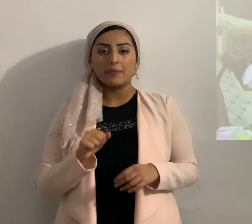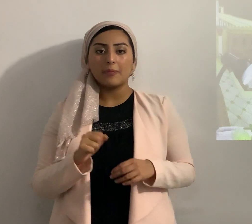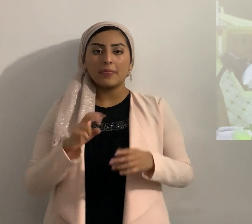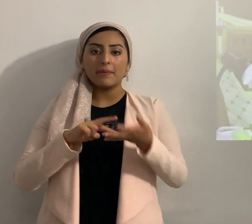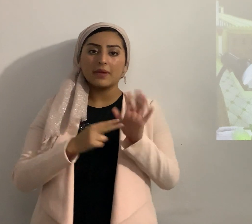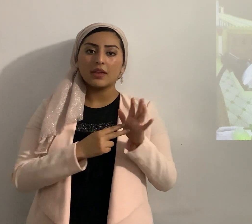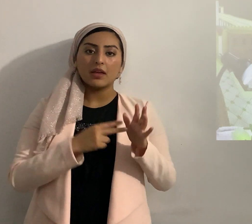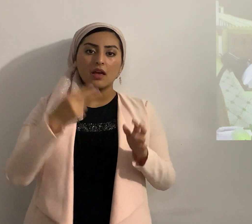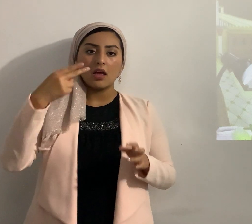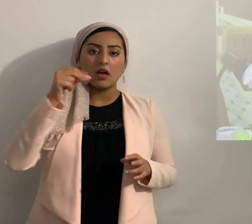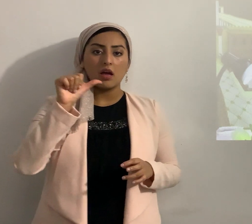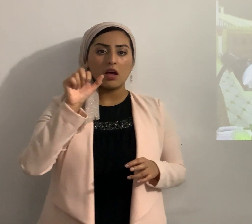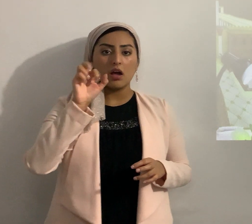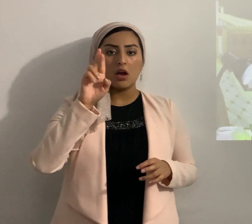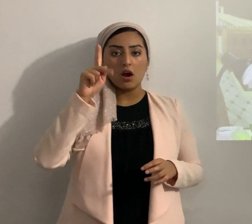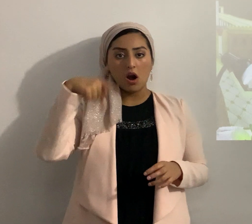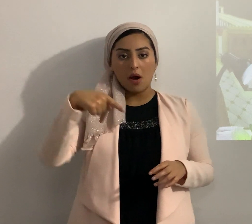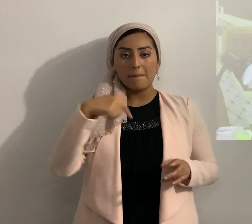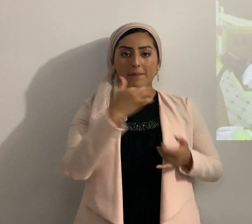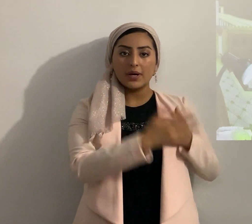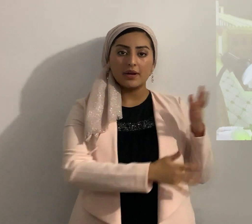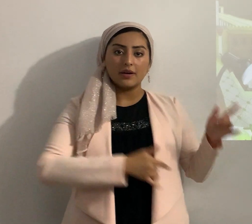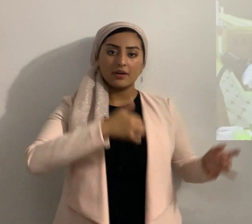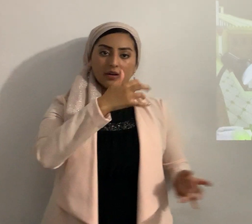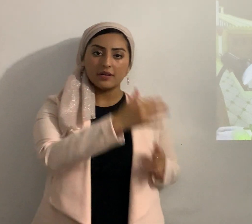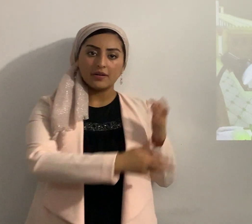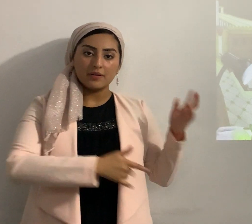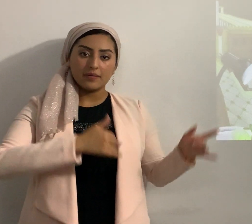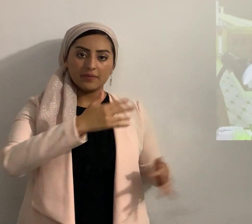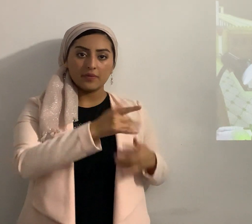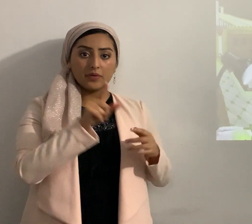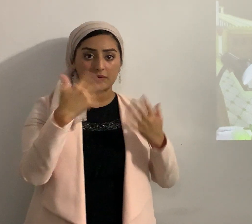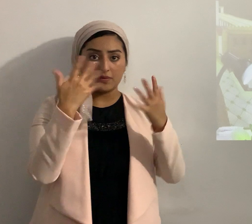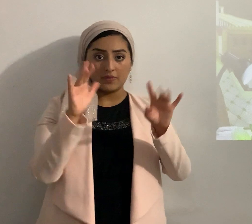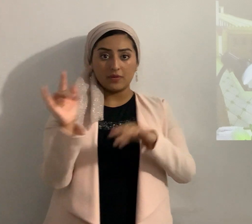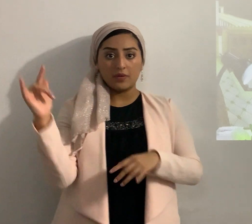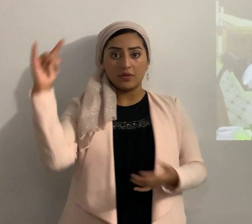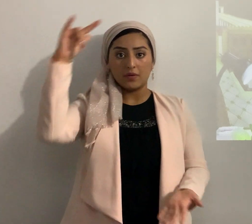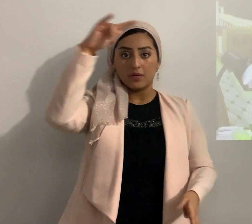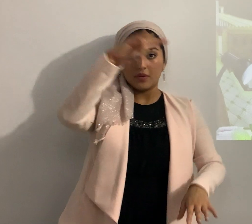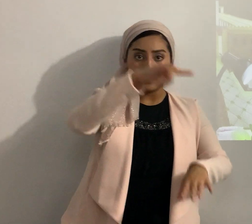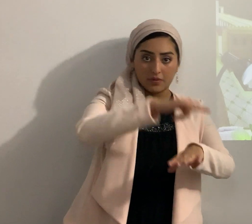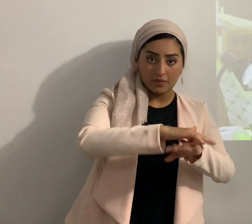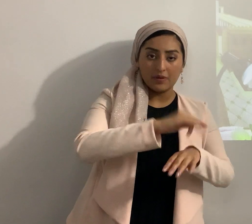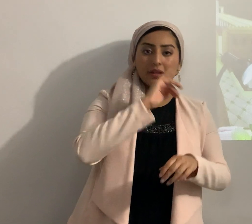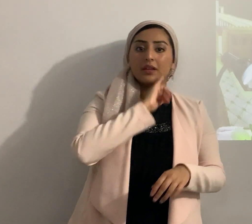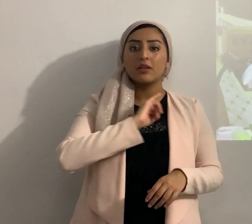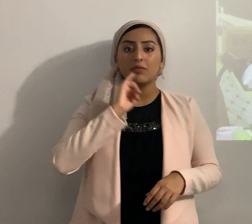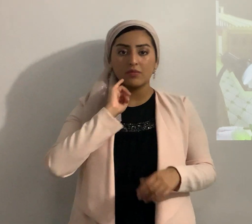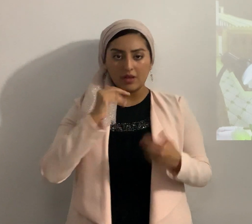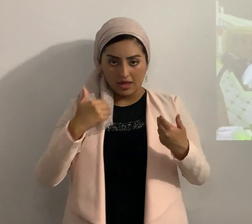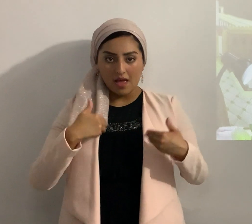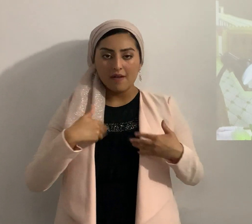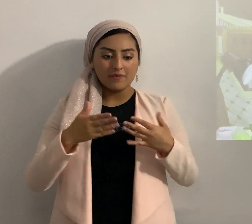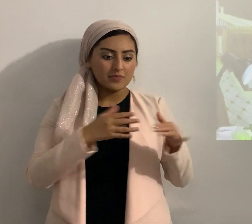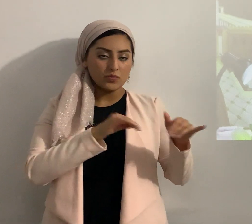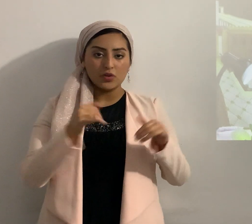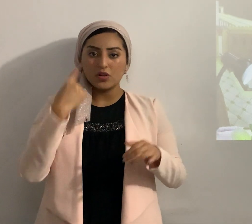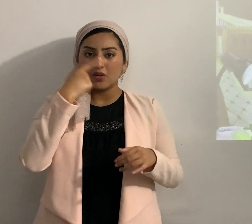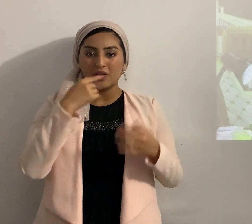ti que ya tuviste la oportunidad de ir a Israel bueno, pues eso tiene forma de arpa entonces Sineret